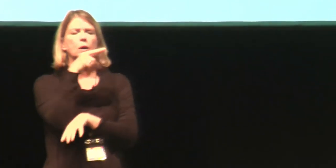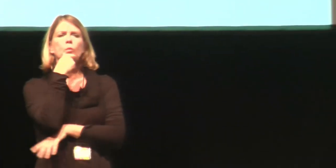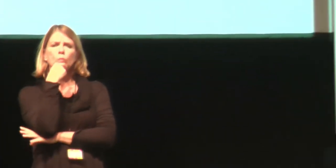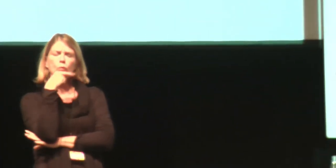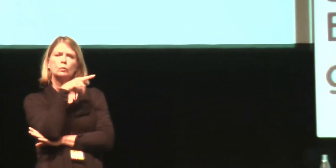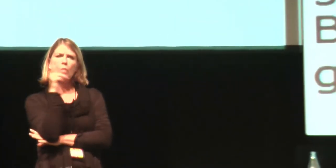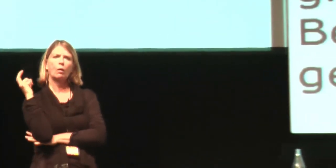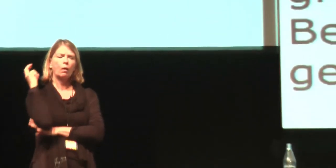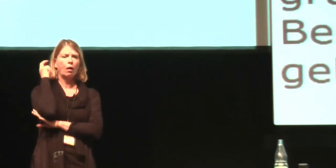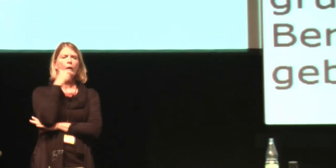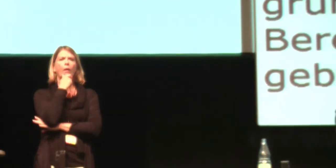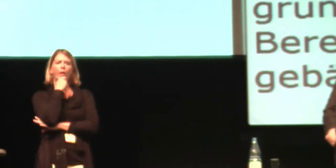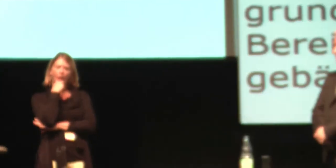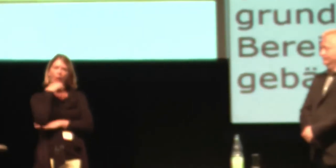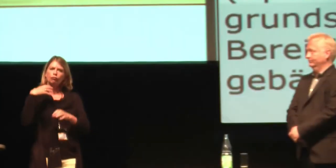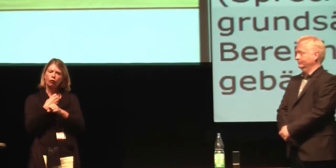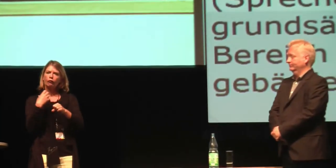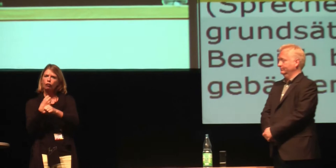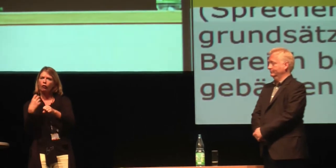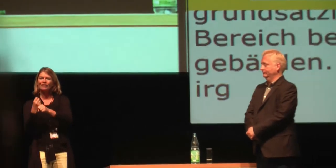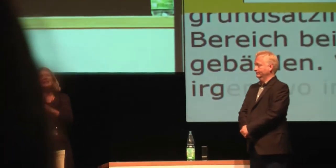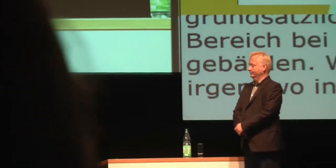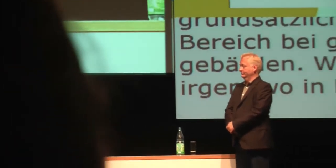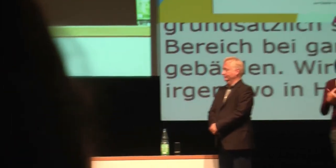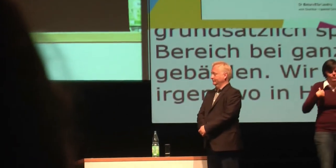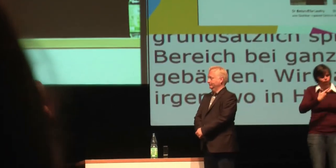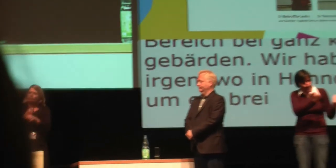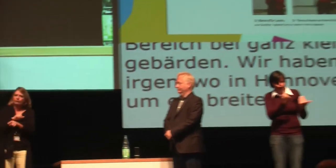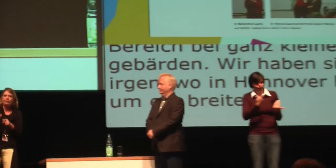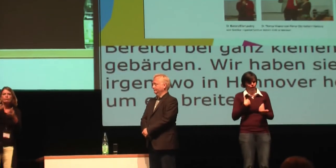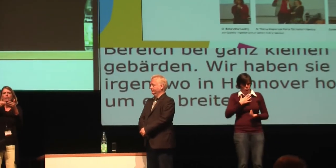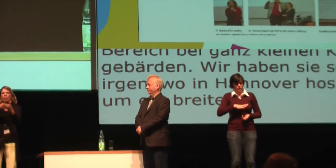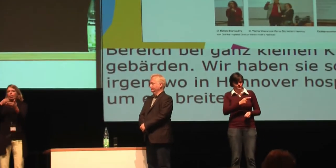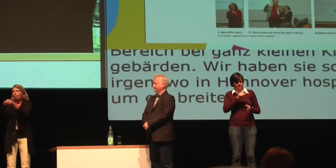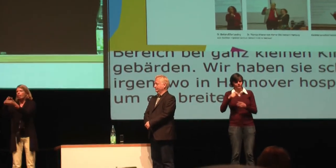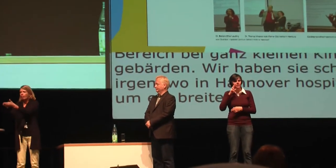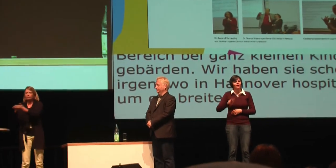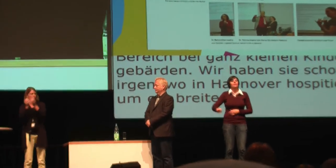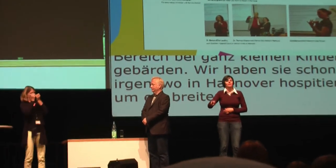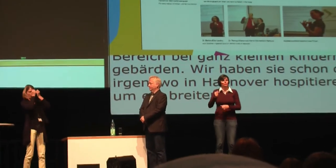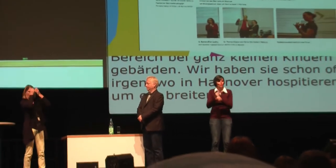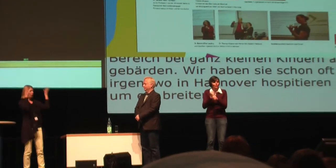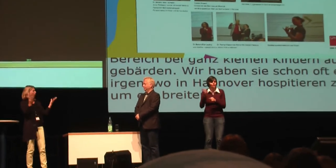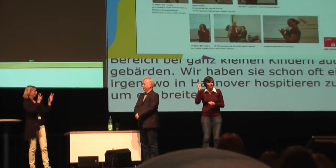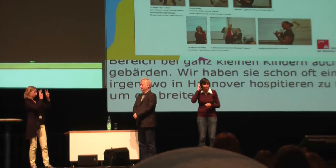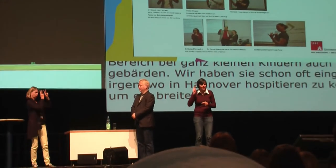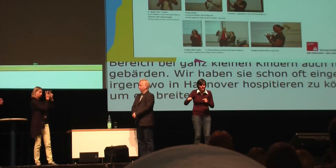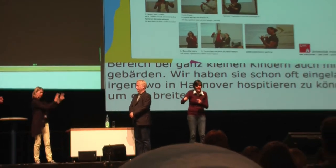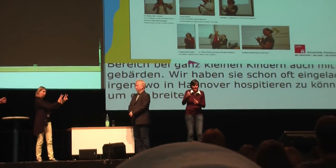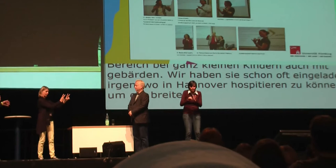Cochleärimplantat leisten kann und was es nicht kann. Auch das wird ganz klar, auch Ihrer Meinung, es gibt nichts, das eine